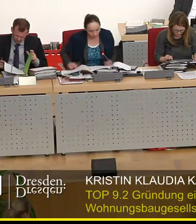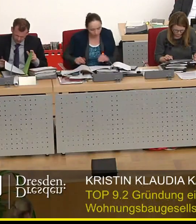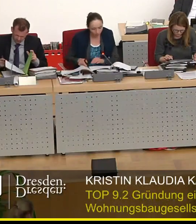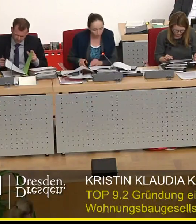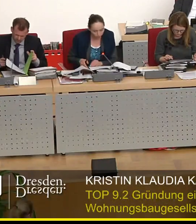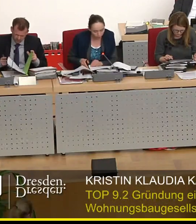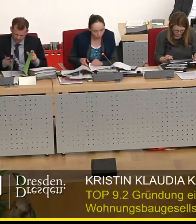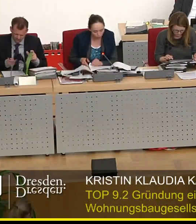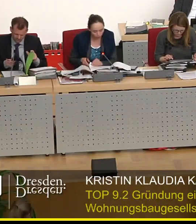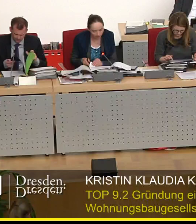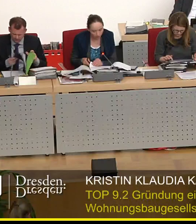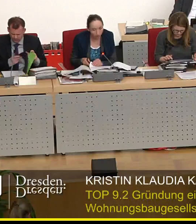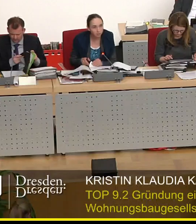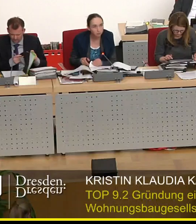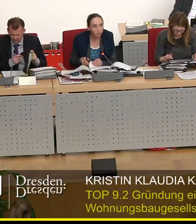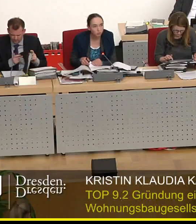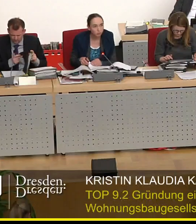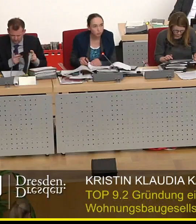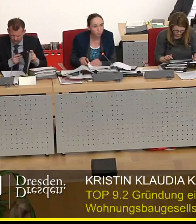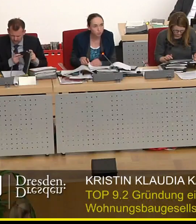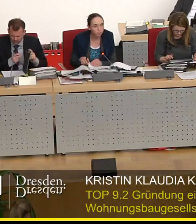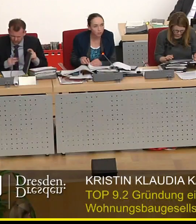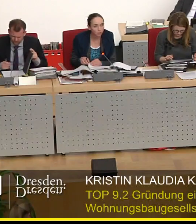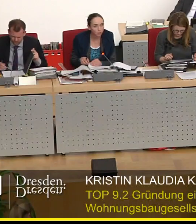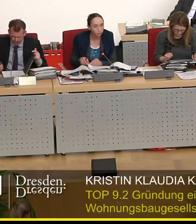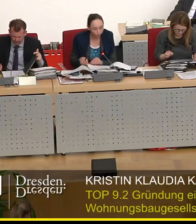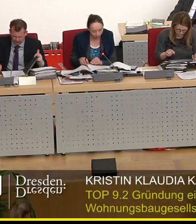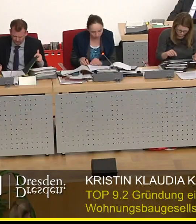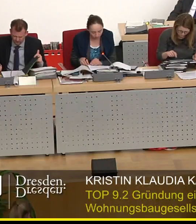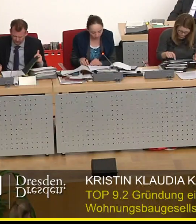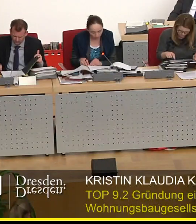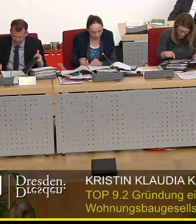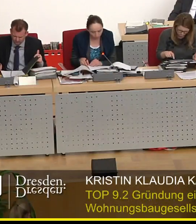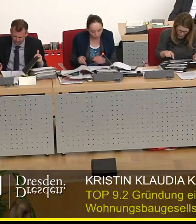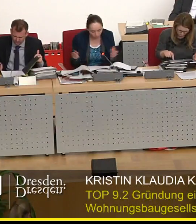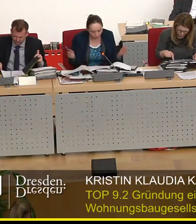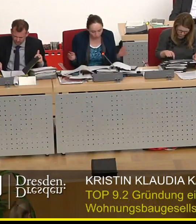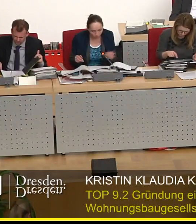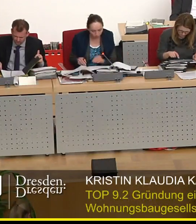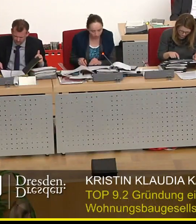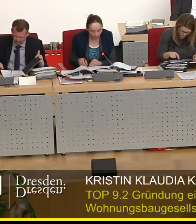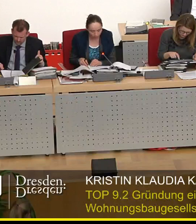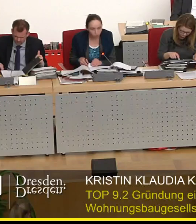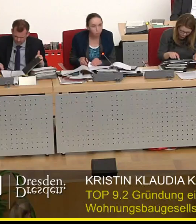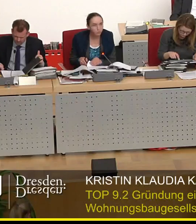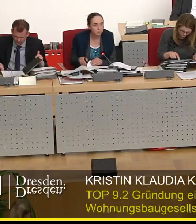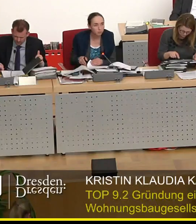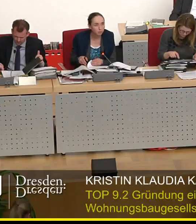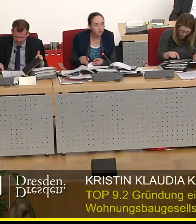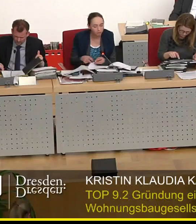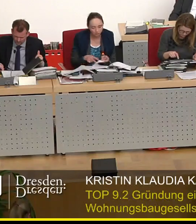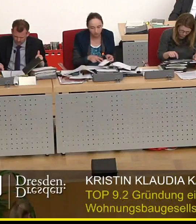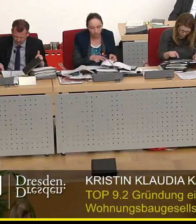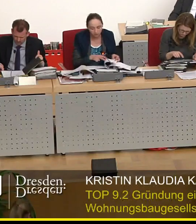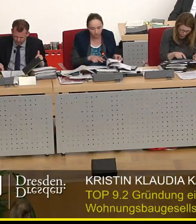zur Verfügung zu stellen, zur Errichtung von bis zu 800 Wohnungen für besondere Bedarfsgruppen. Das